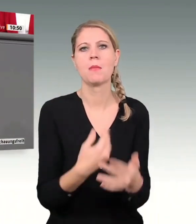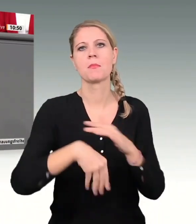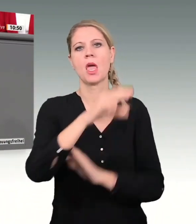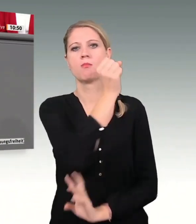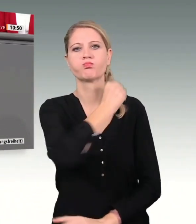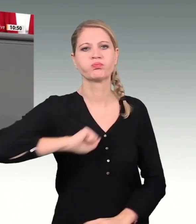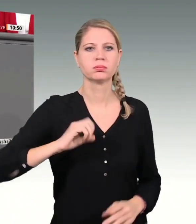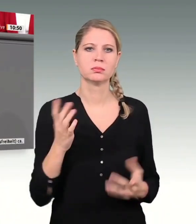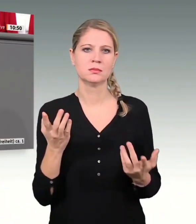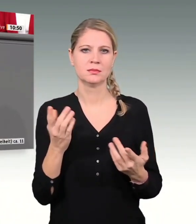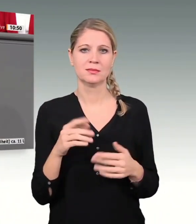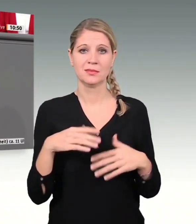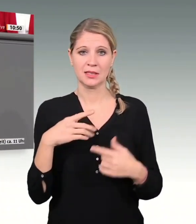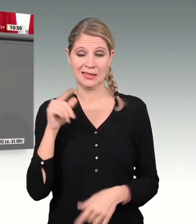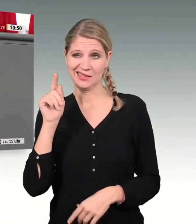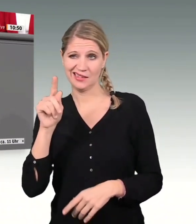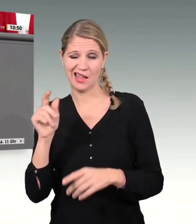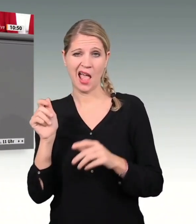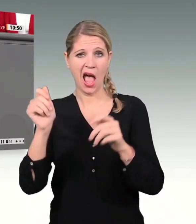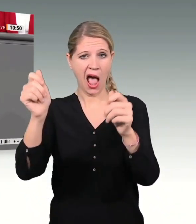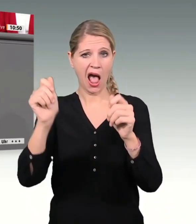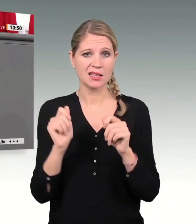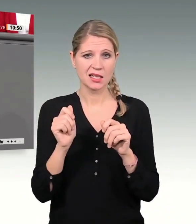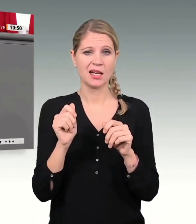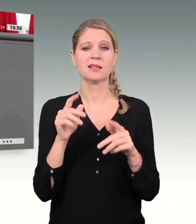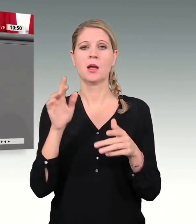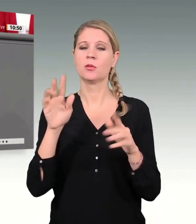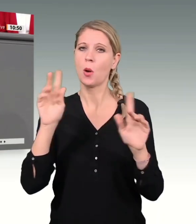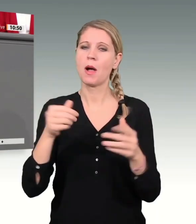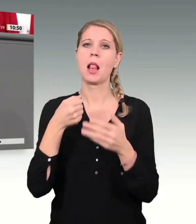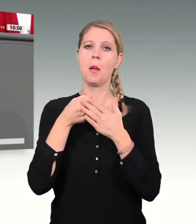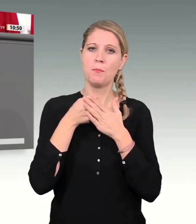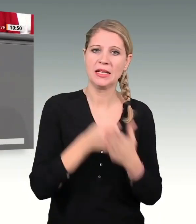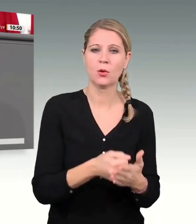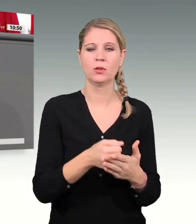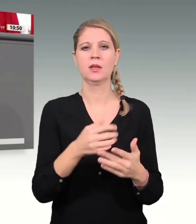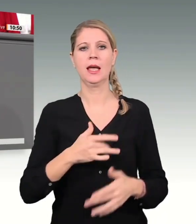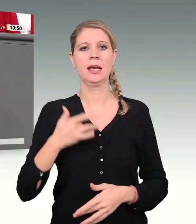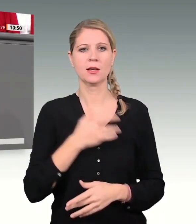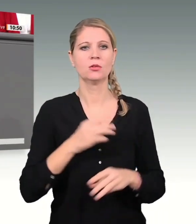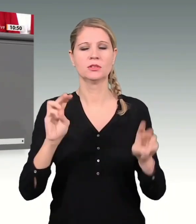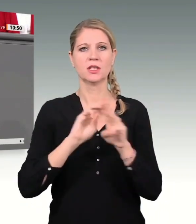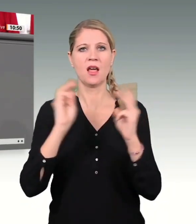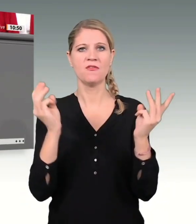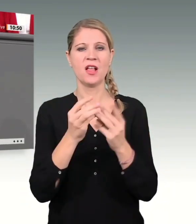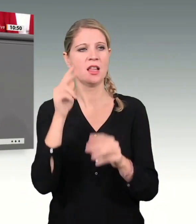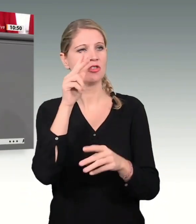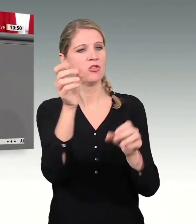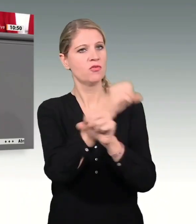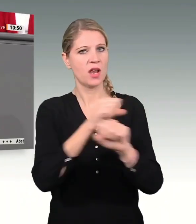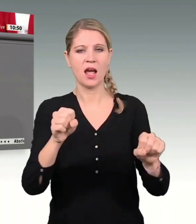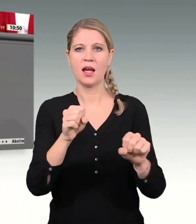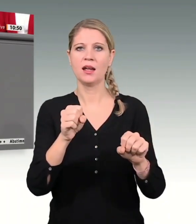betonen Sie, die Religions und Weltanschauungsfreiheit sei ein wichtiges Menschenrecht.